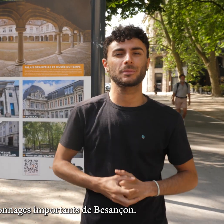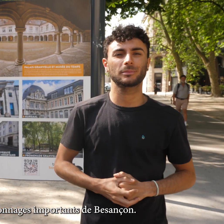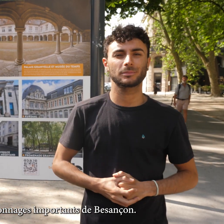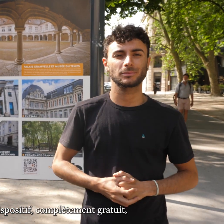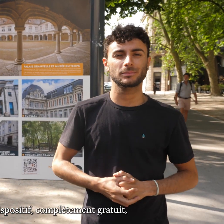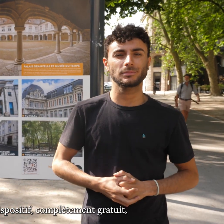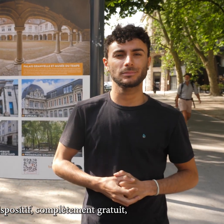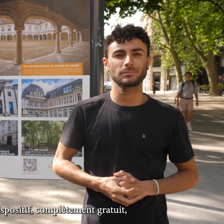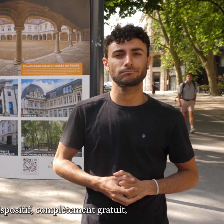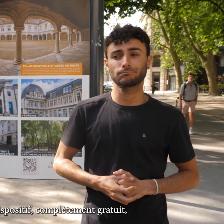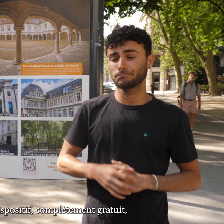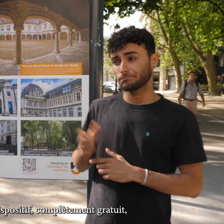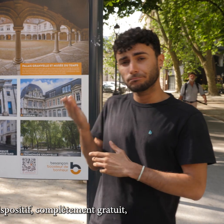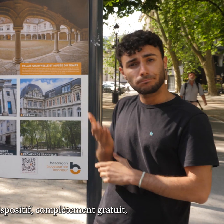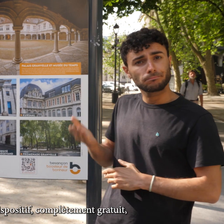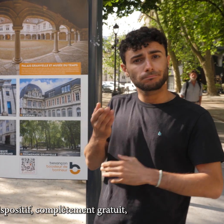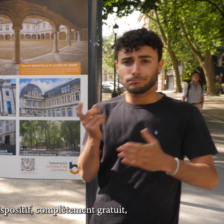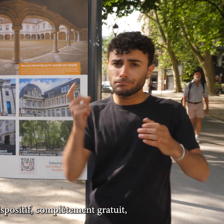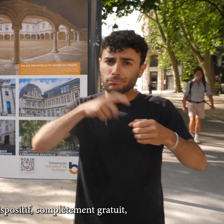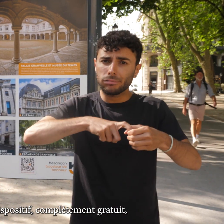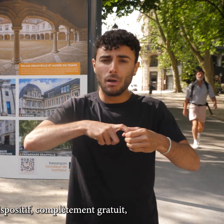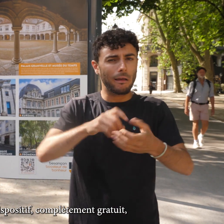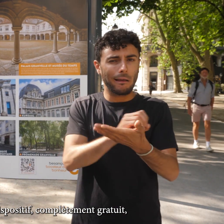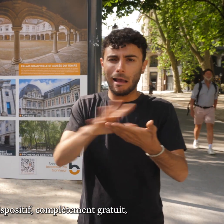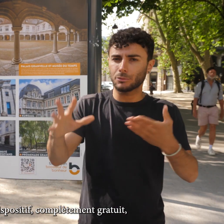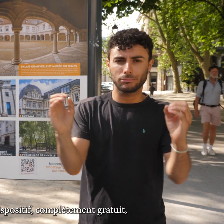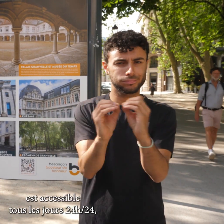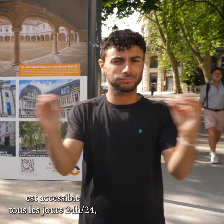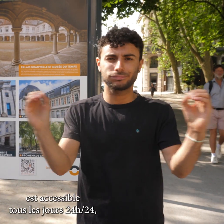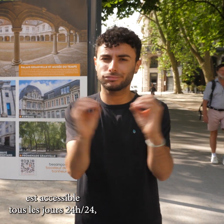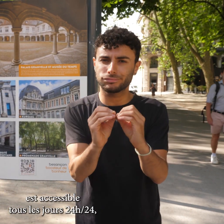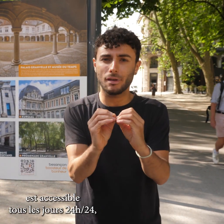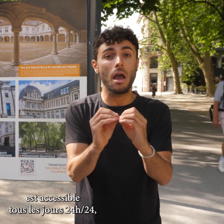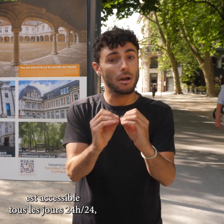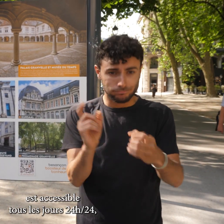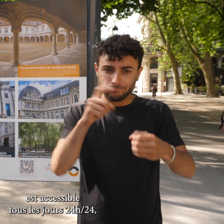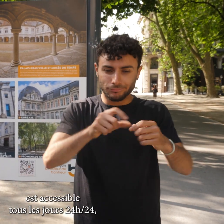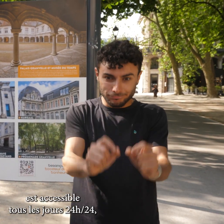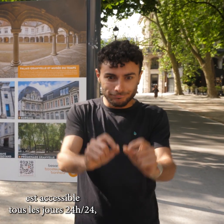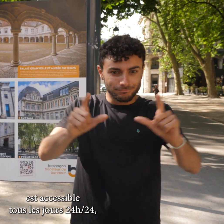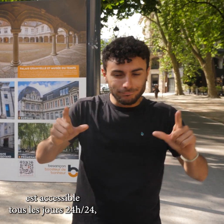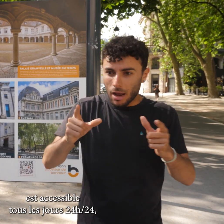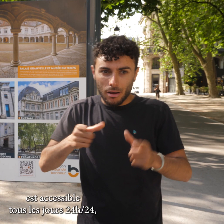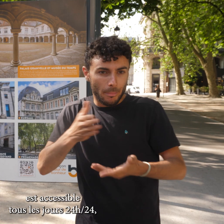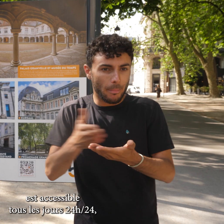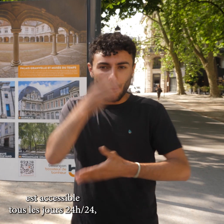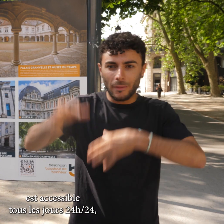Ce dispositif, complètement gratuit, est accessible tous les jours, 24h sur